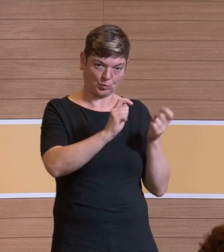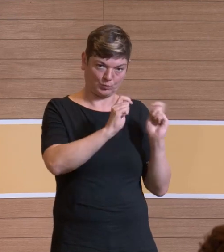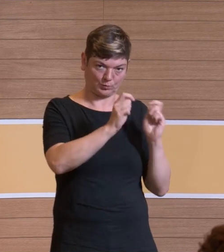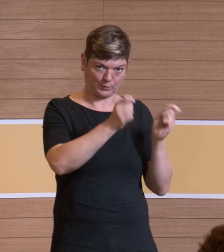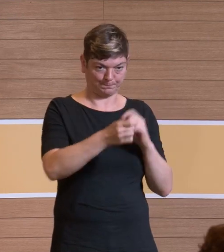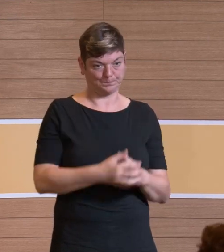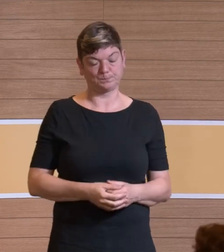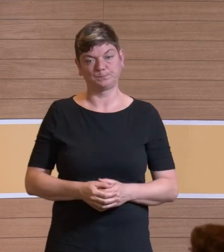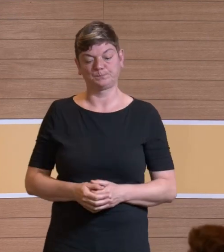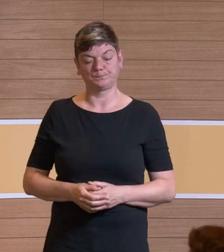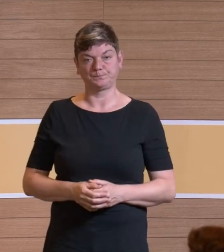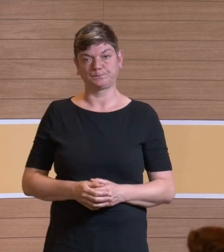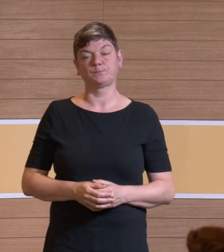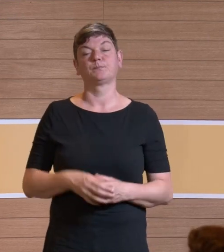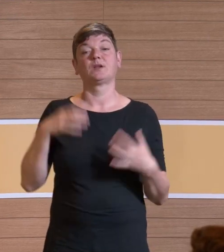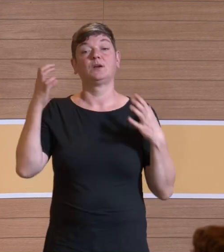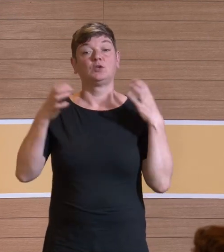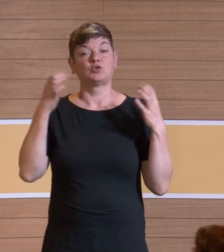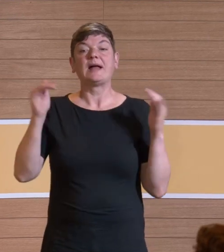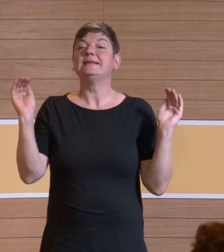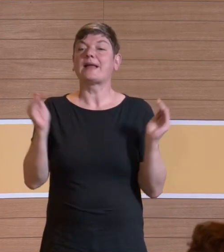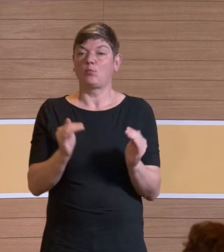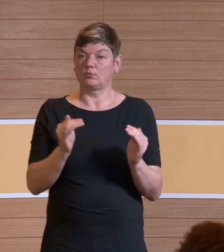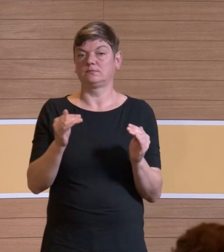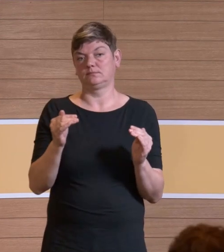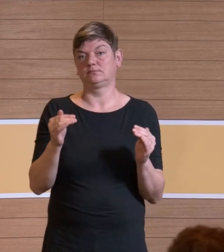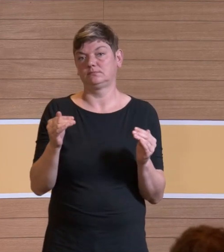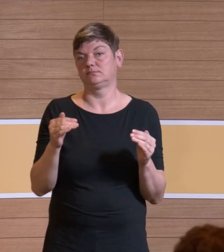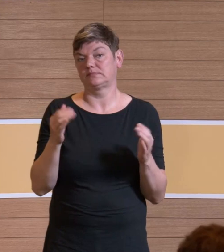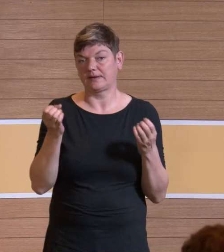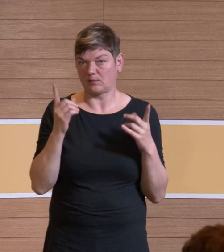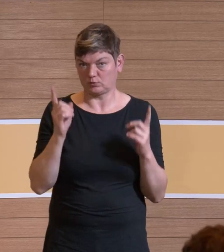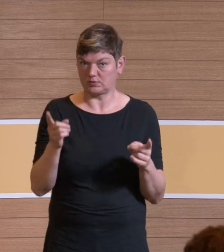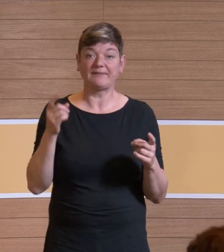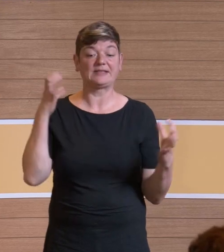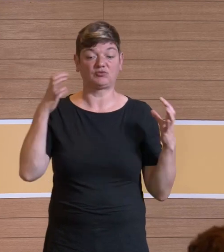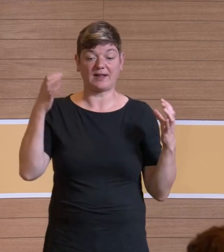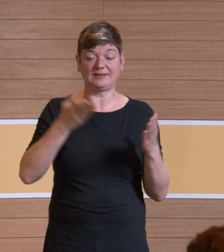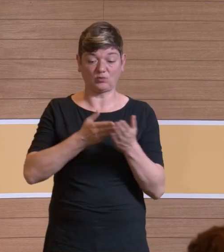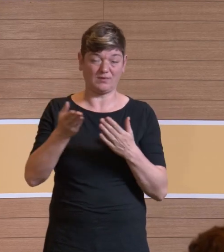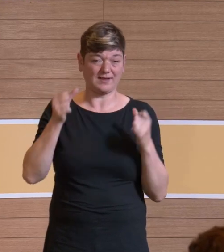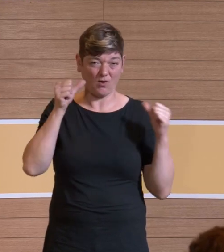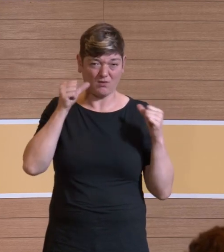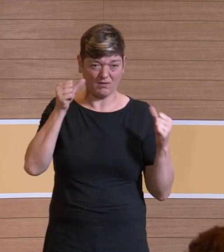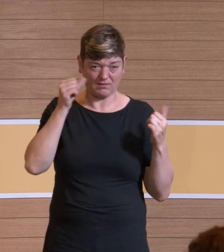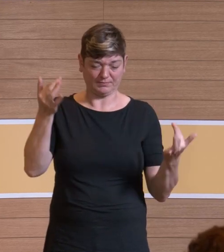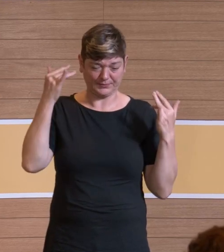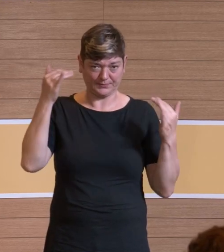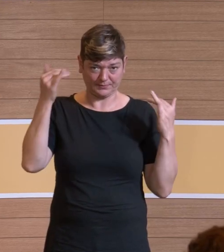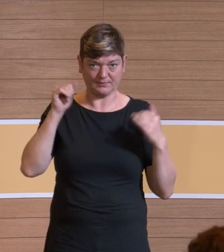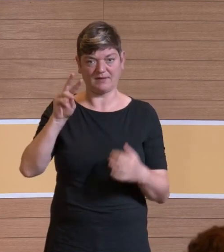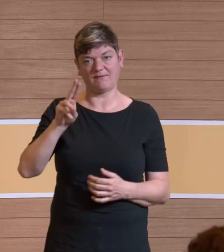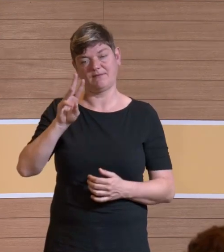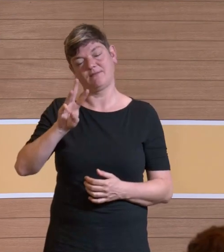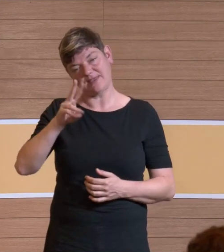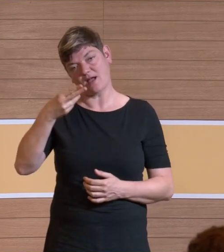ich hier einen richtigen... Ja, genau. Also Schall, denke ich, da sind wir uns alle einig, ist nicht gesundheitsförderlich, auf Dauer schädlich. Die WHO, auch die